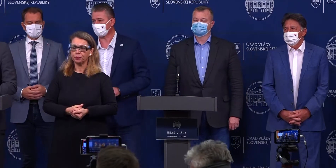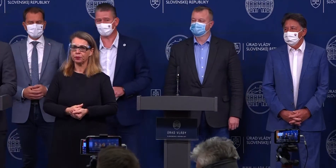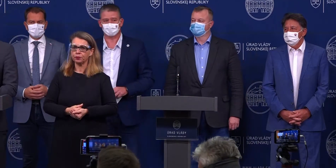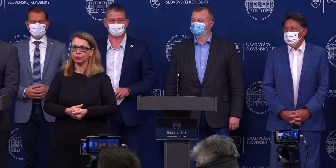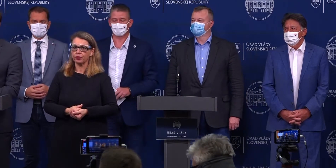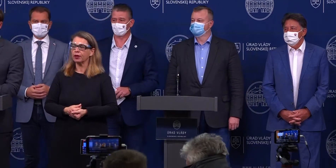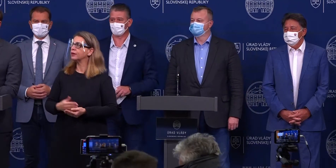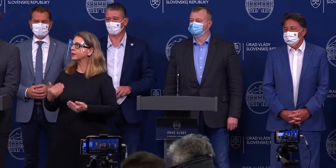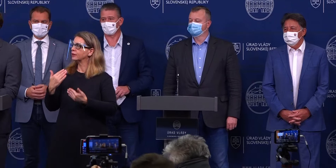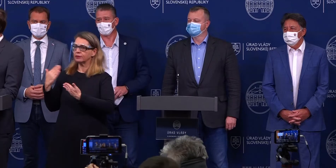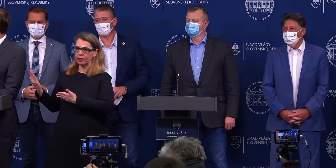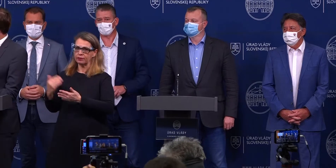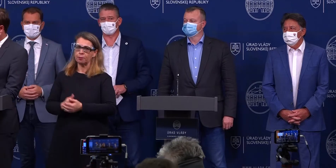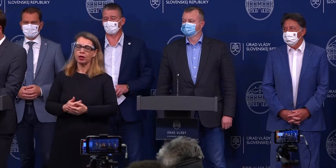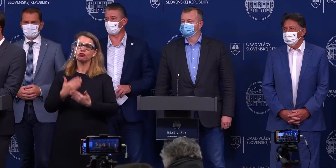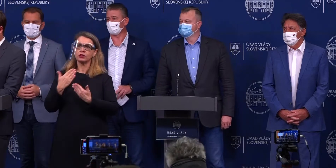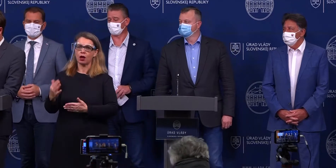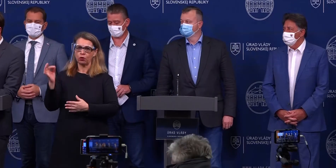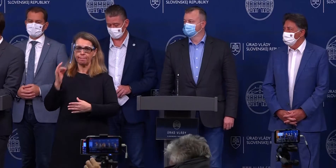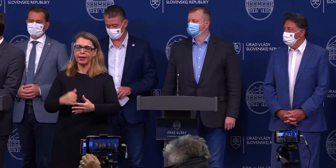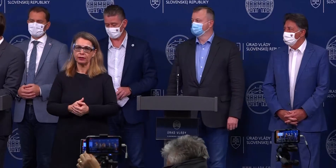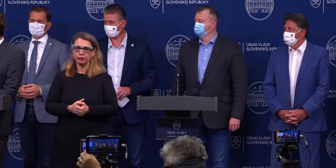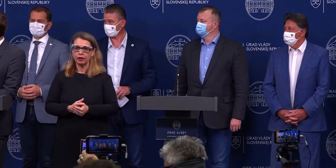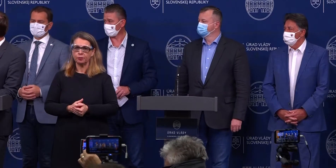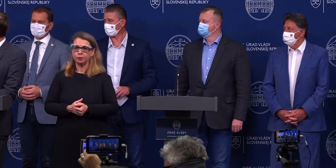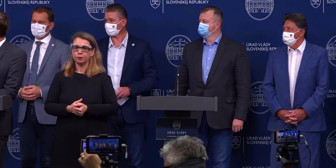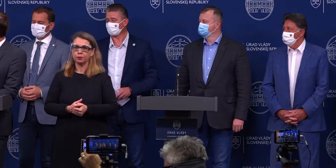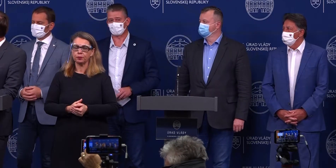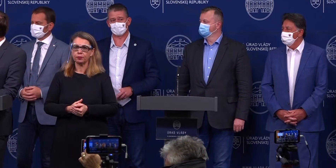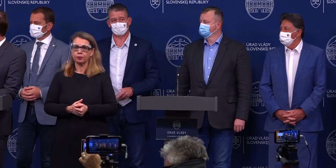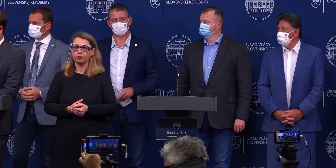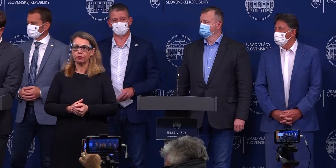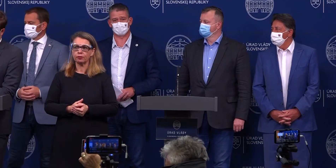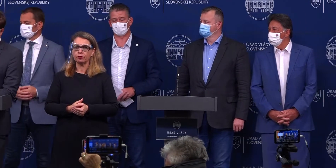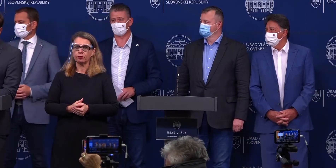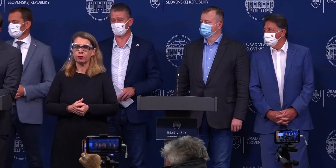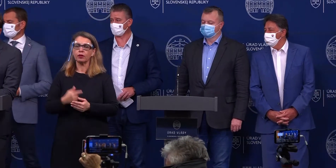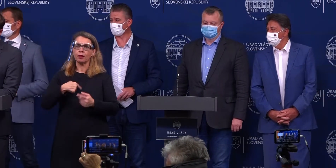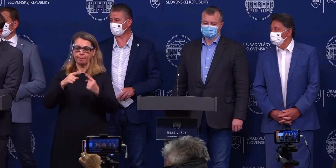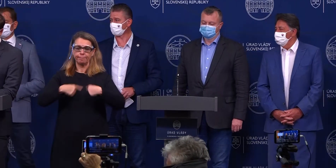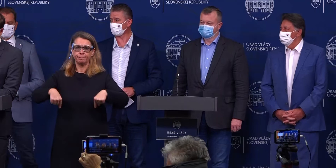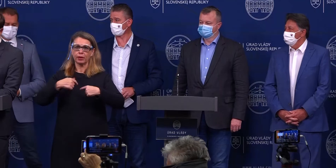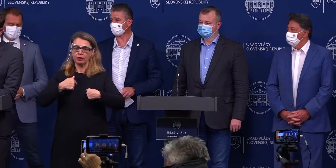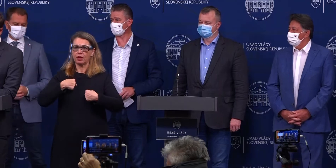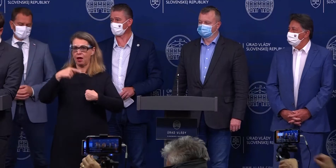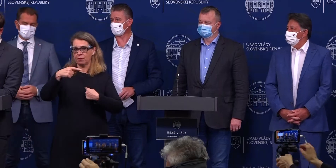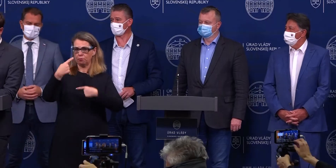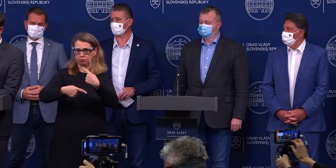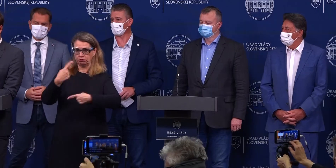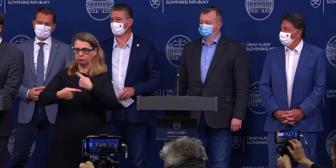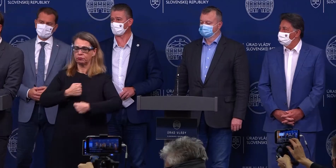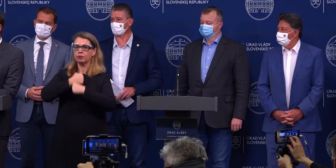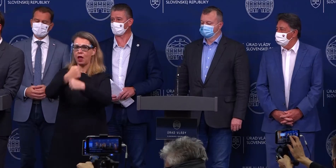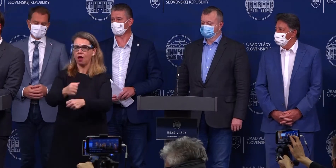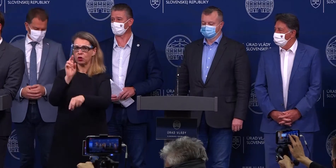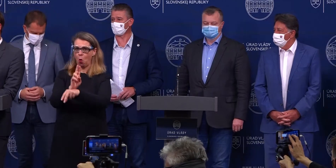Ďakujem veľmi pekne. A mňa páni, dovolte, aby som vám odprezentoval návrh